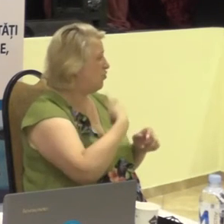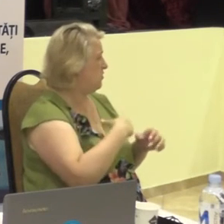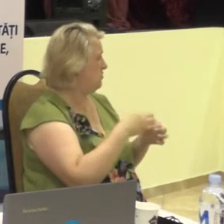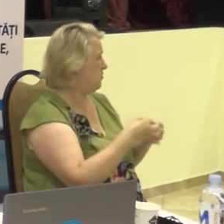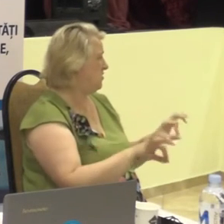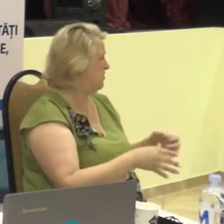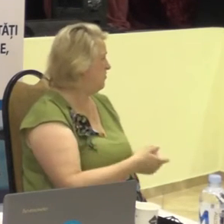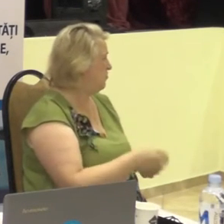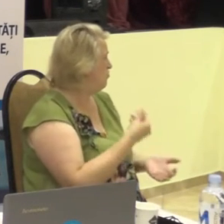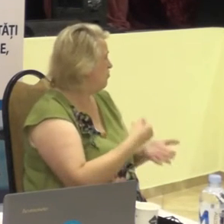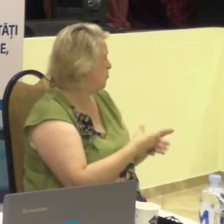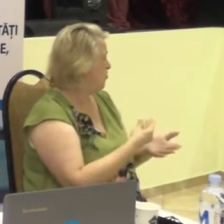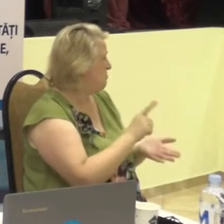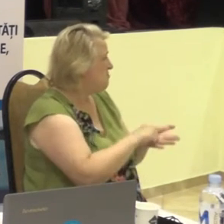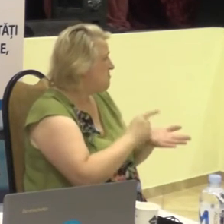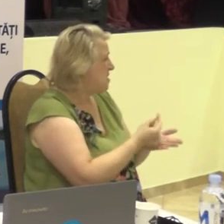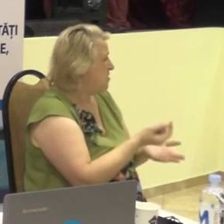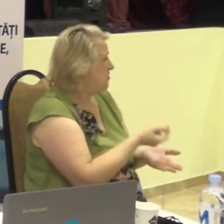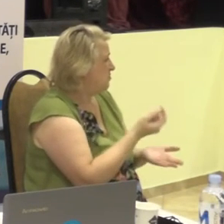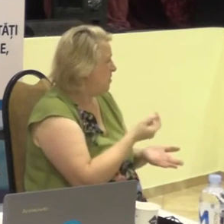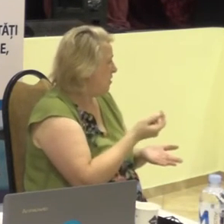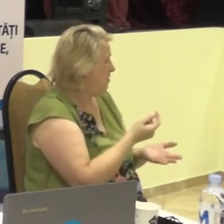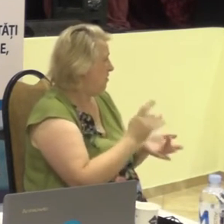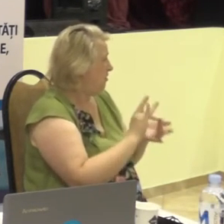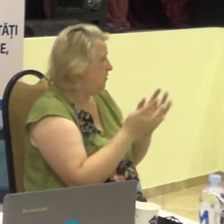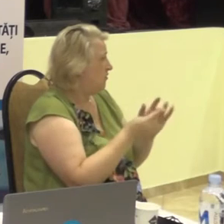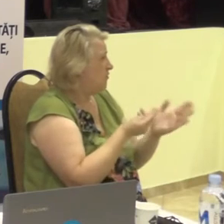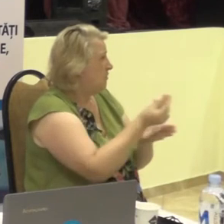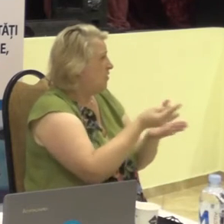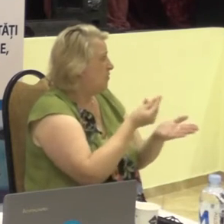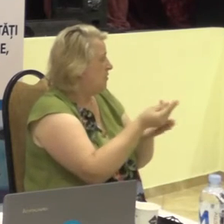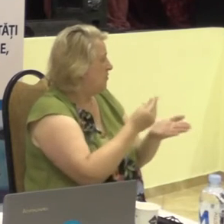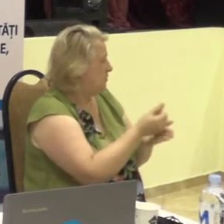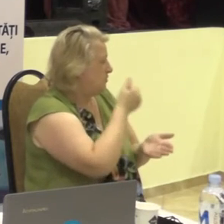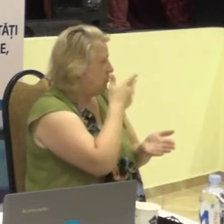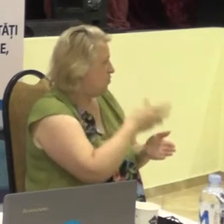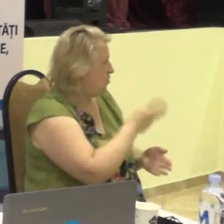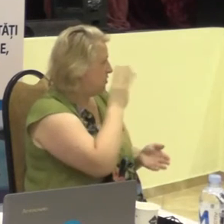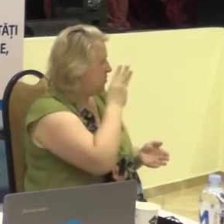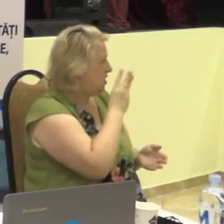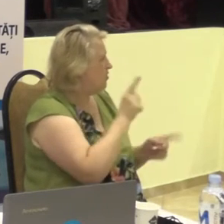din pensia lor în vizere sau în salari.